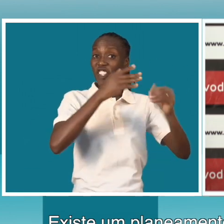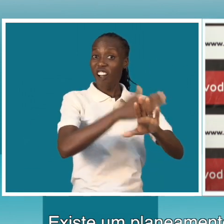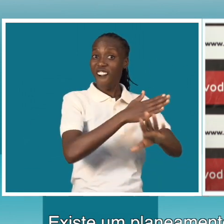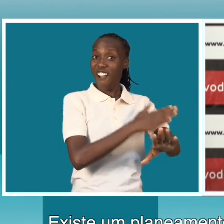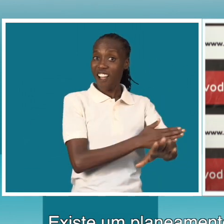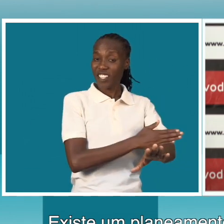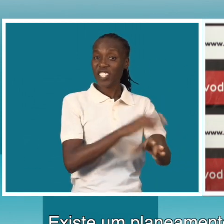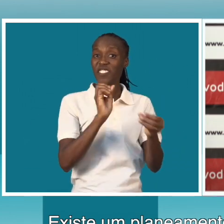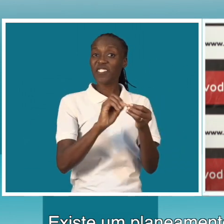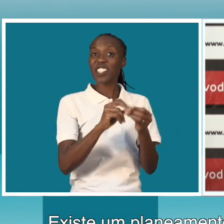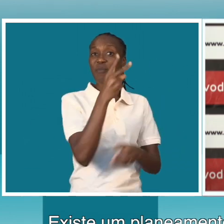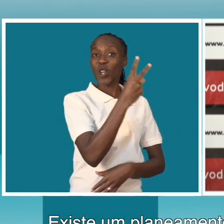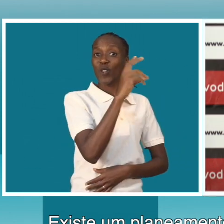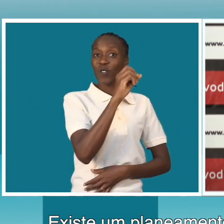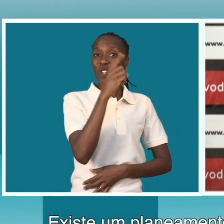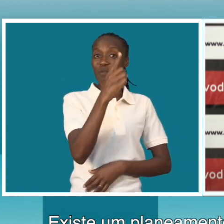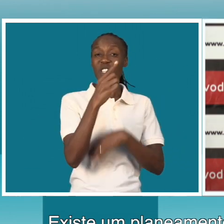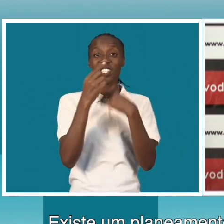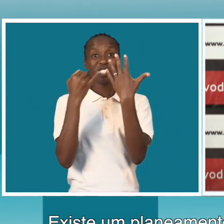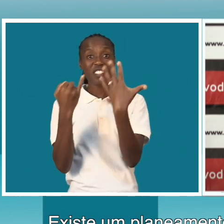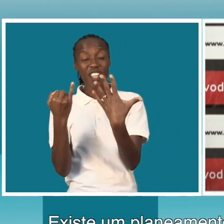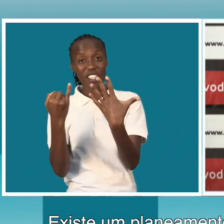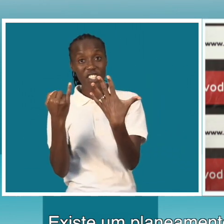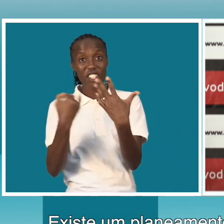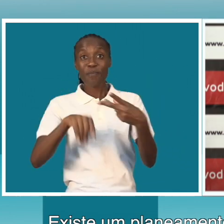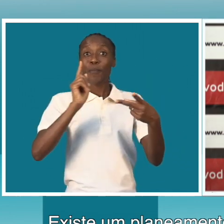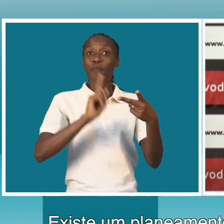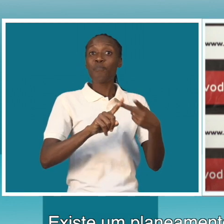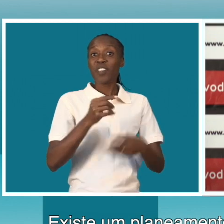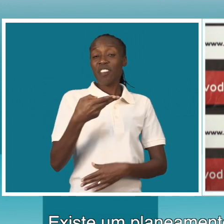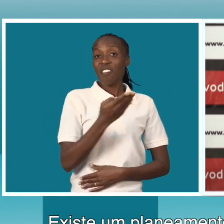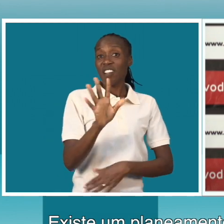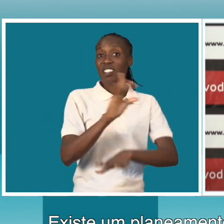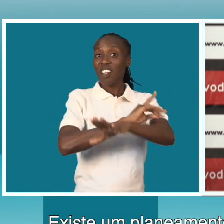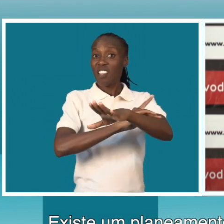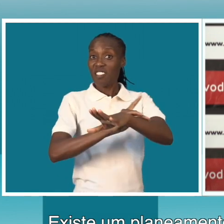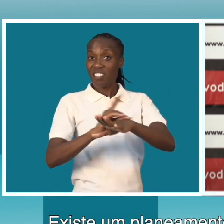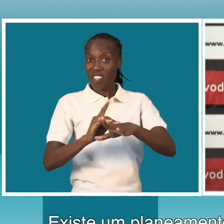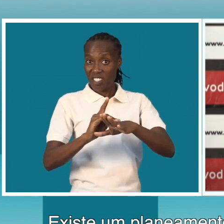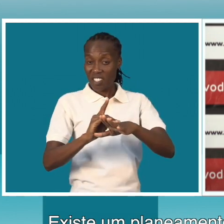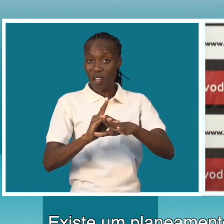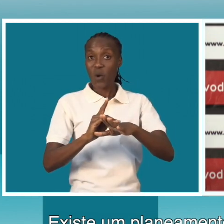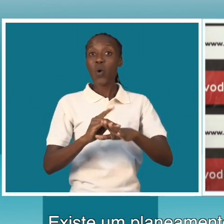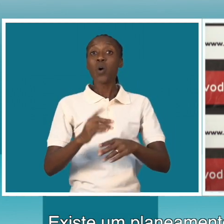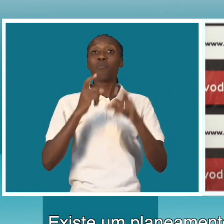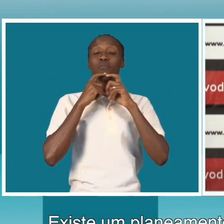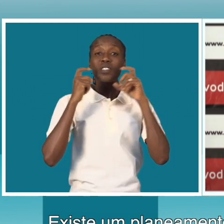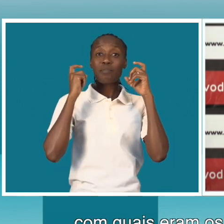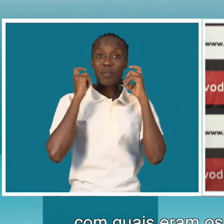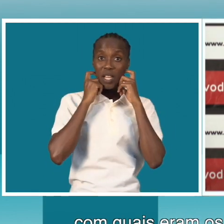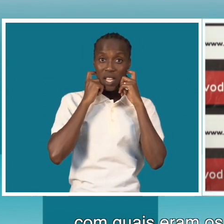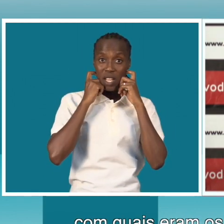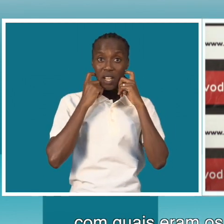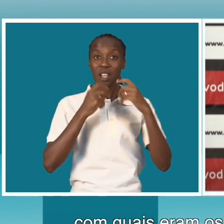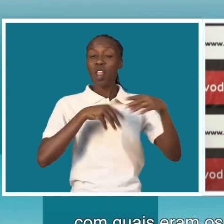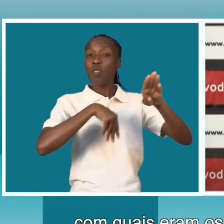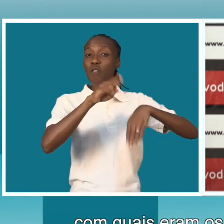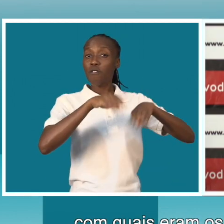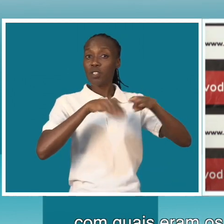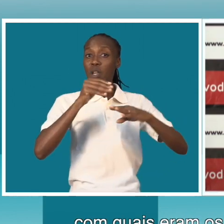em 2016 e que foi apresentado também à direção da Federação Moçambicana de Futebol quais eram os passos e as